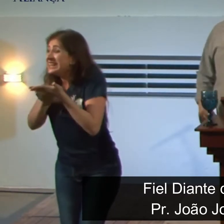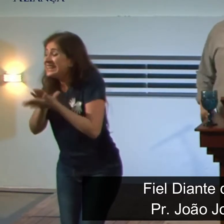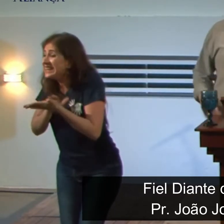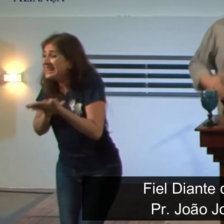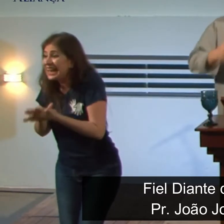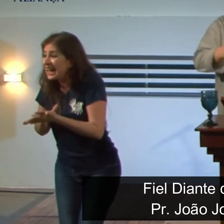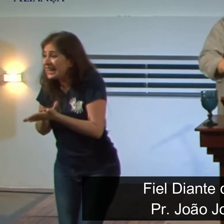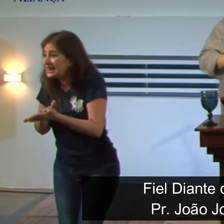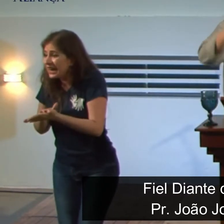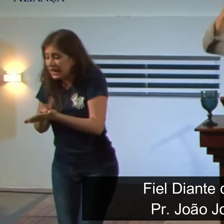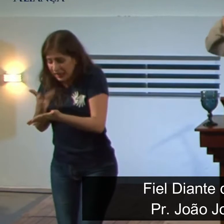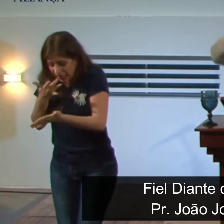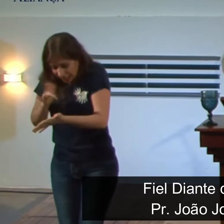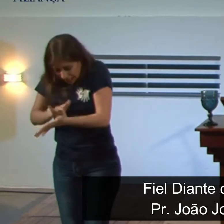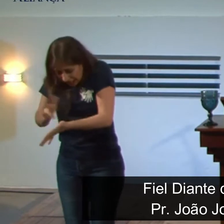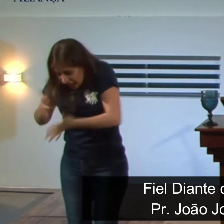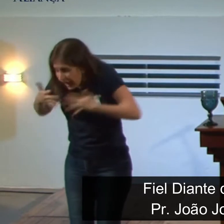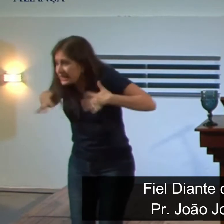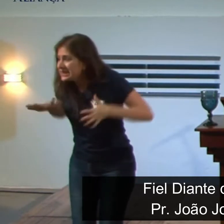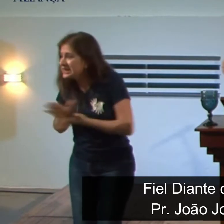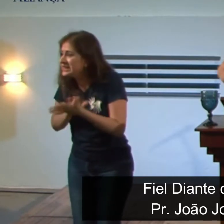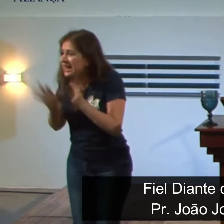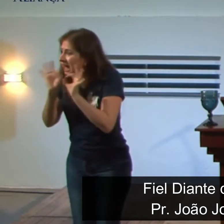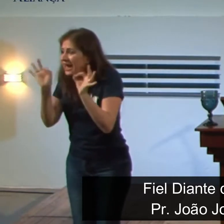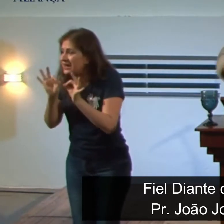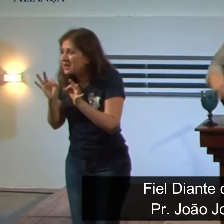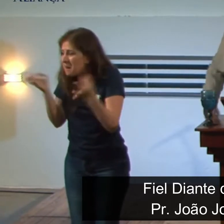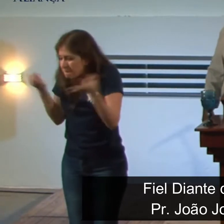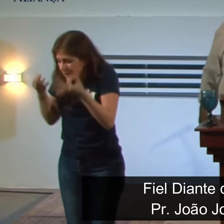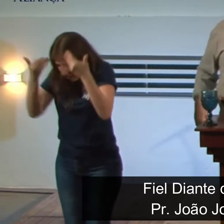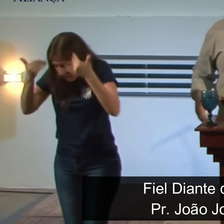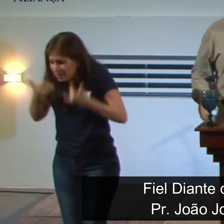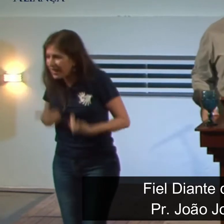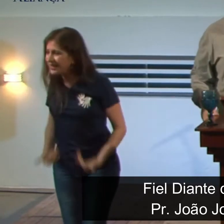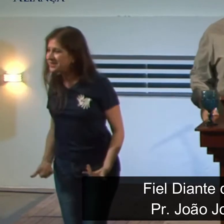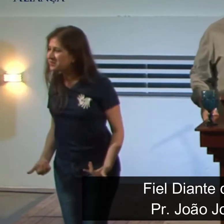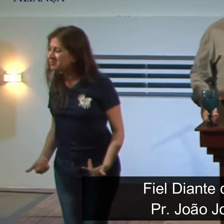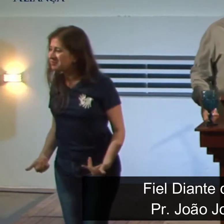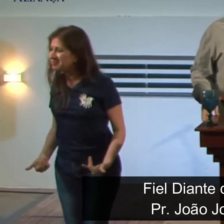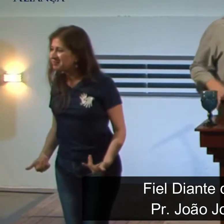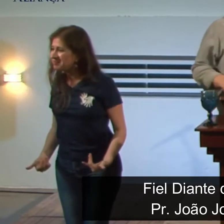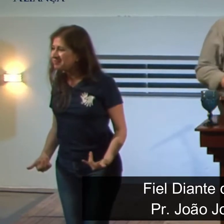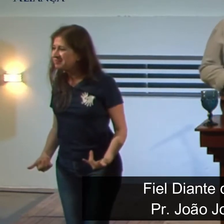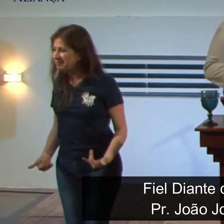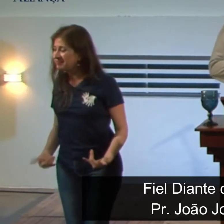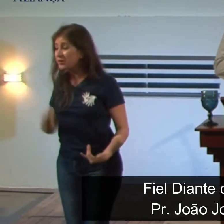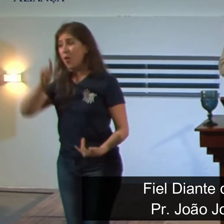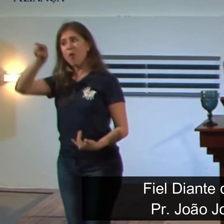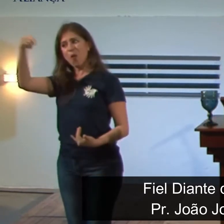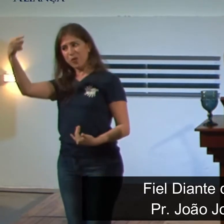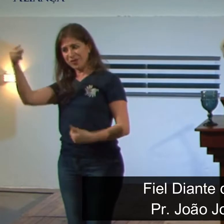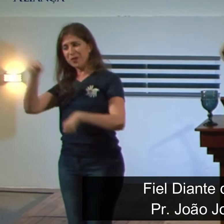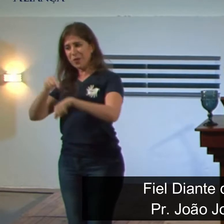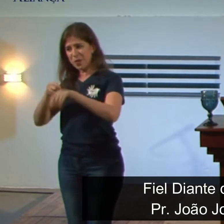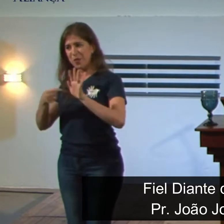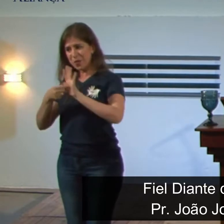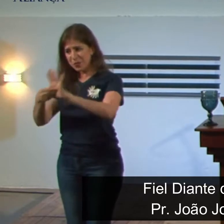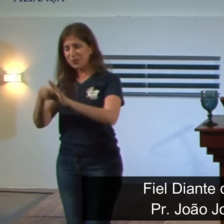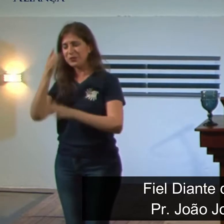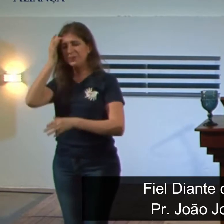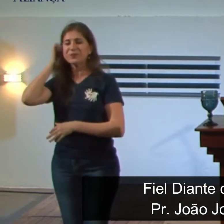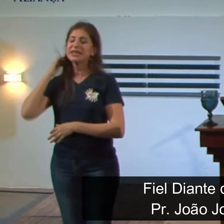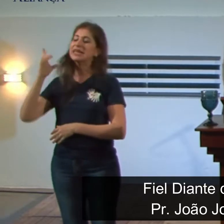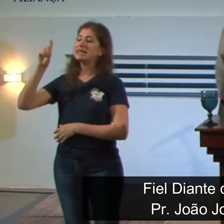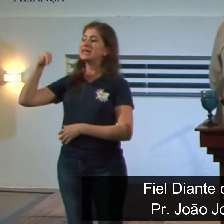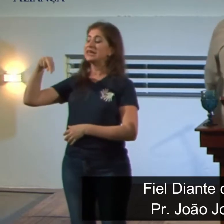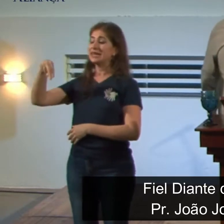uma prova de fé. Daniel também passou por uma outra prova de fé que está narrada no capítulo seis. Quando, já no reinado de